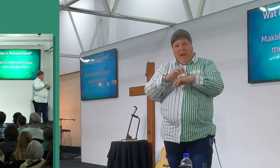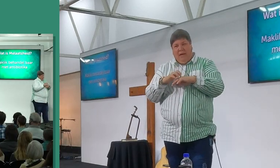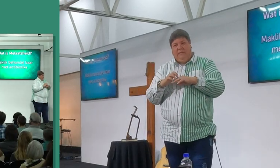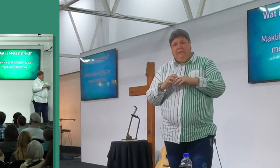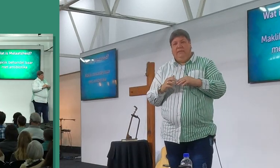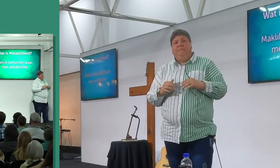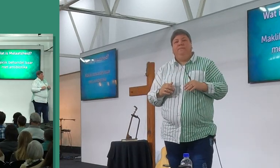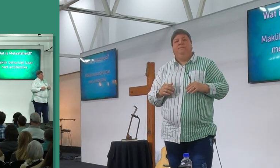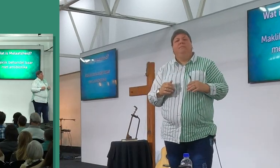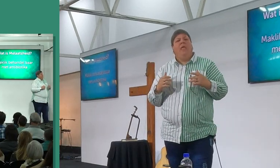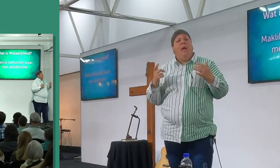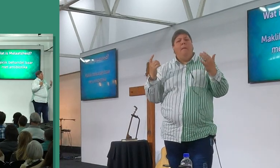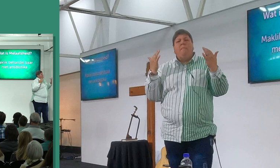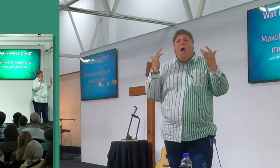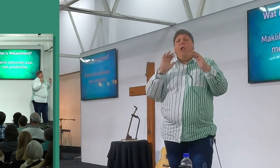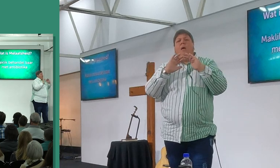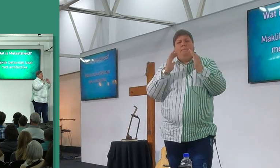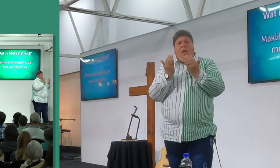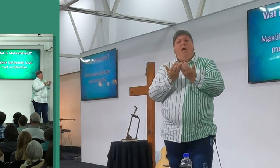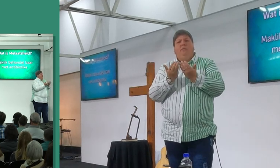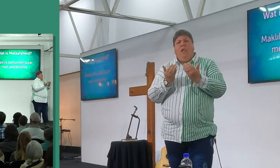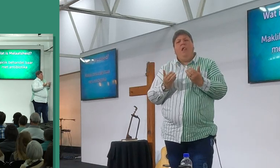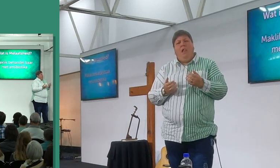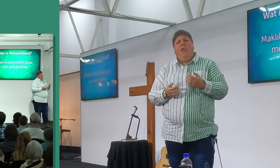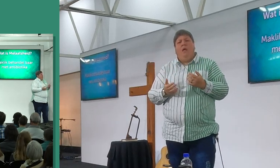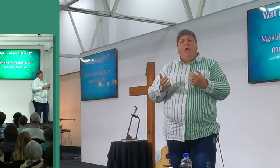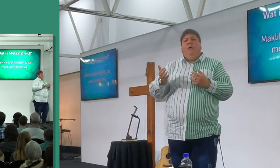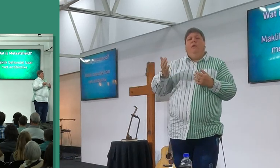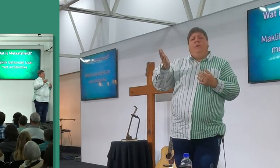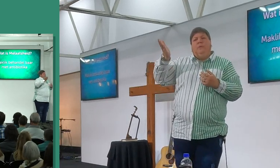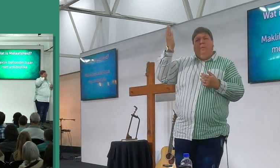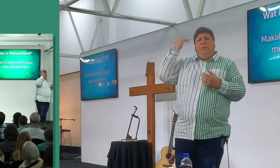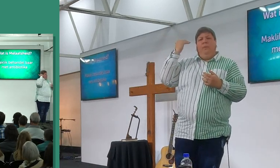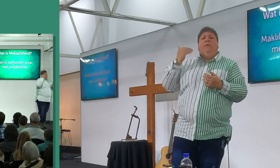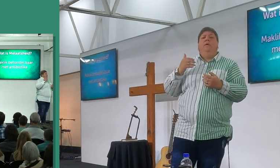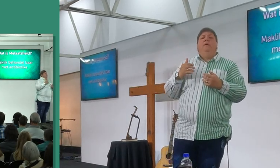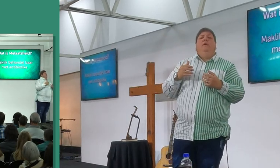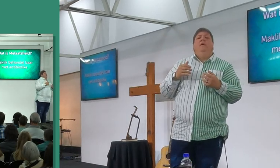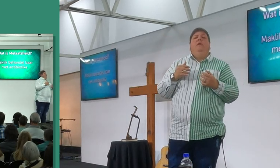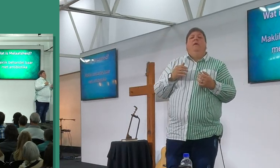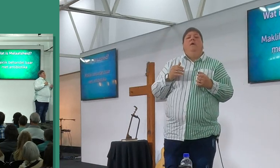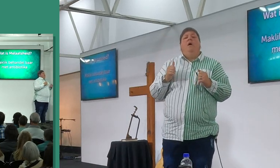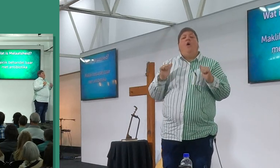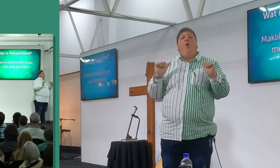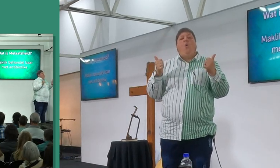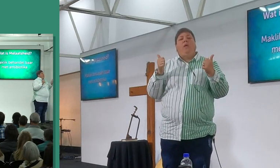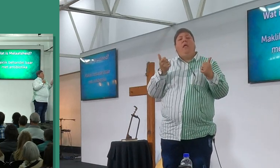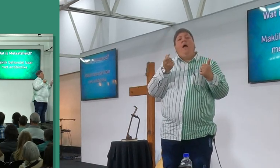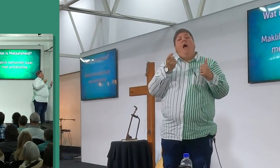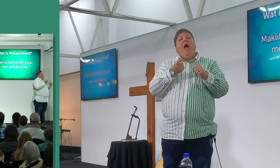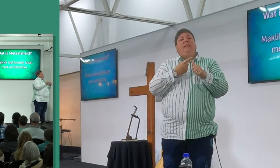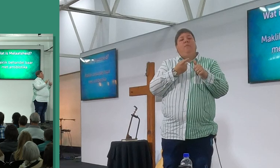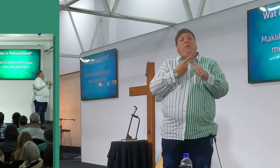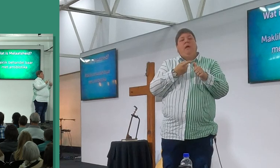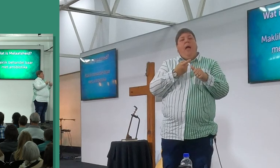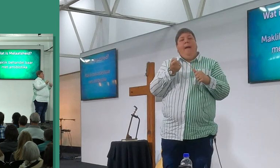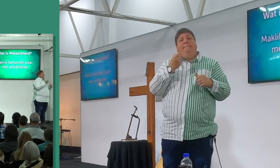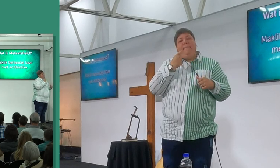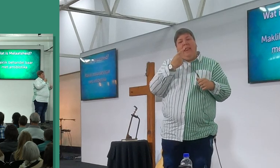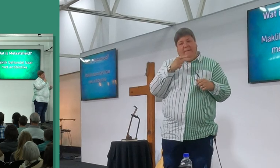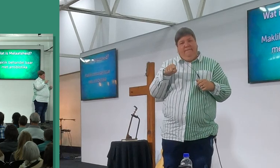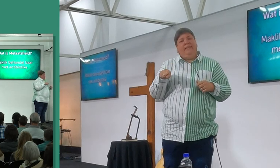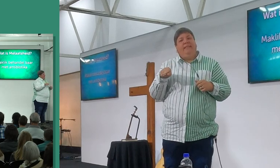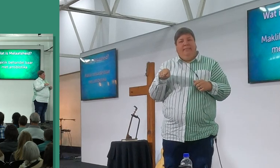my laatsteit is baie makkelijk behandelbaar eindelijk vandag, is baie goeie bakterie, baie goeie antibiotika wat jy kan gebruik,